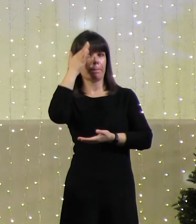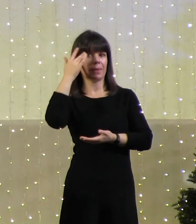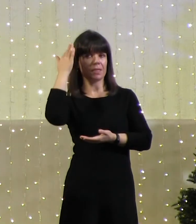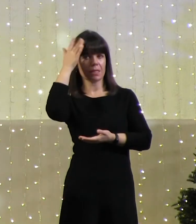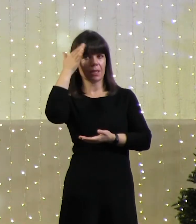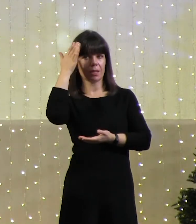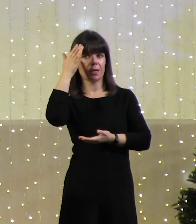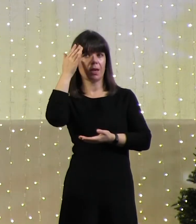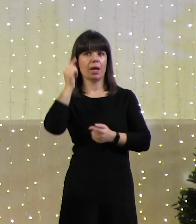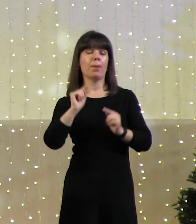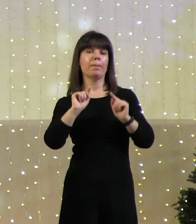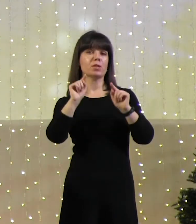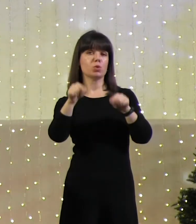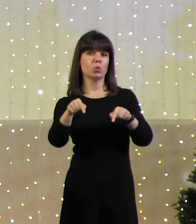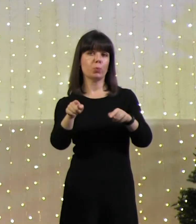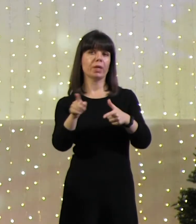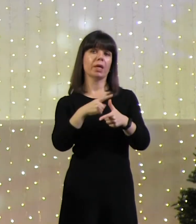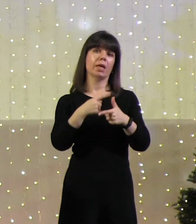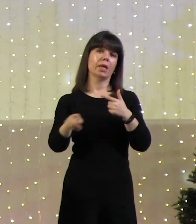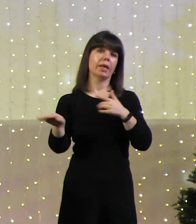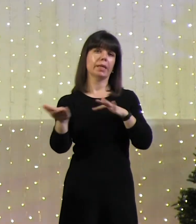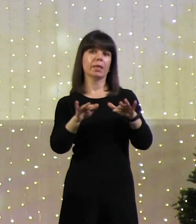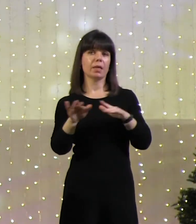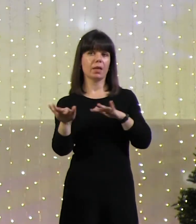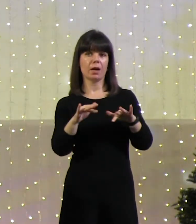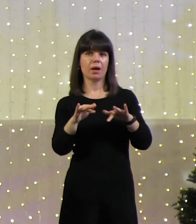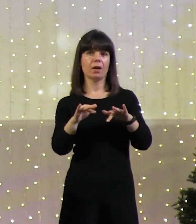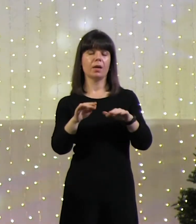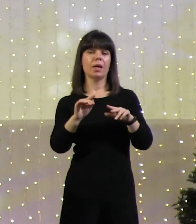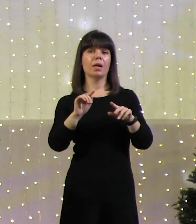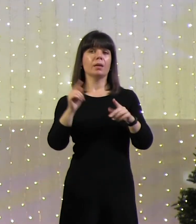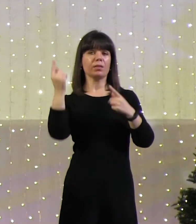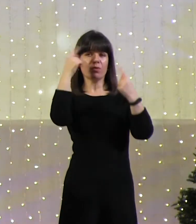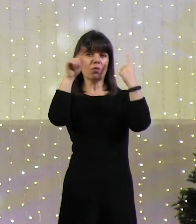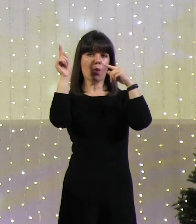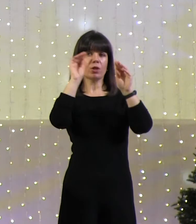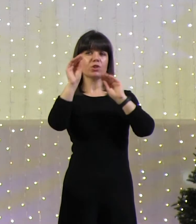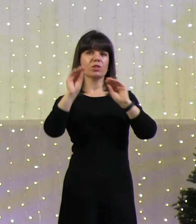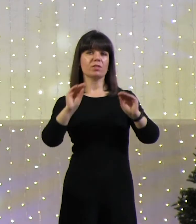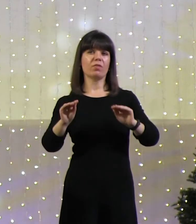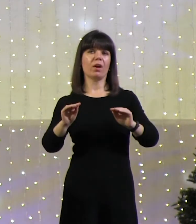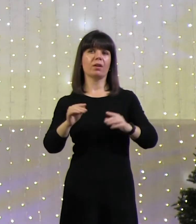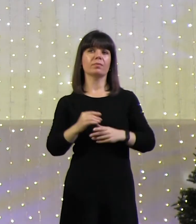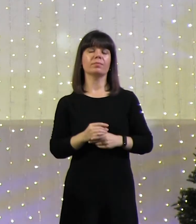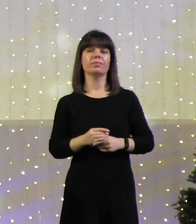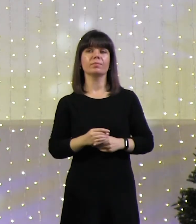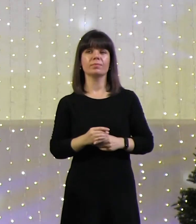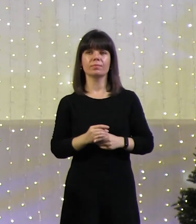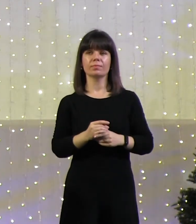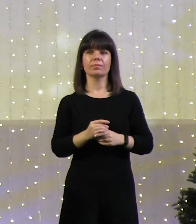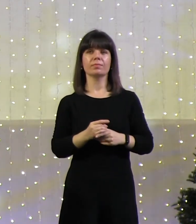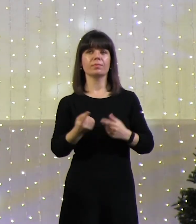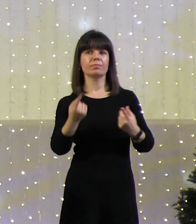поступки или дела, творчество, запутанные речи,